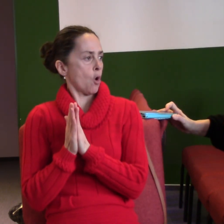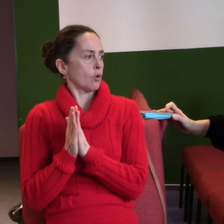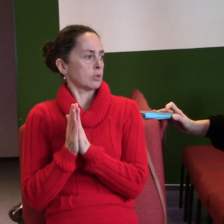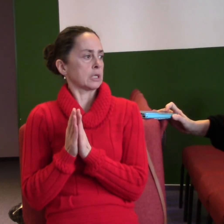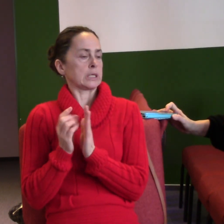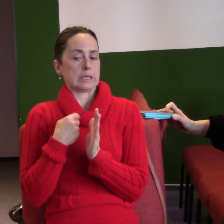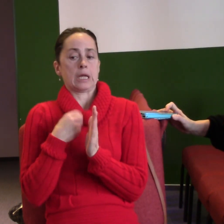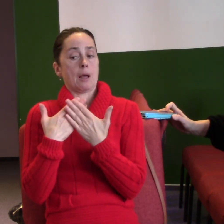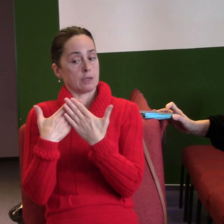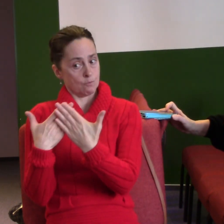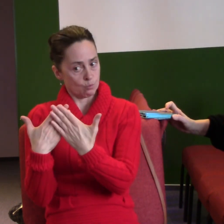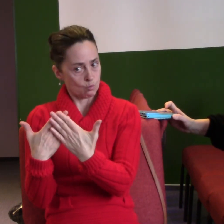Pojďme se ještě spolu chvilinku modlit.